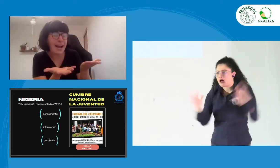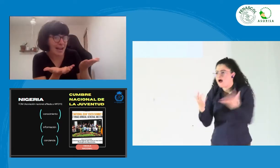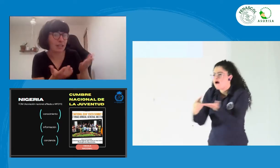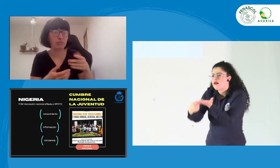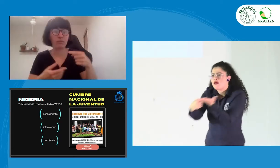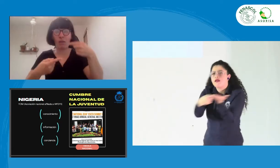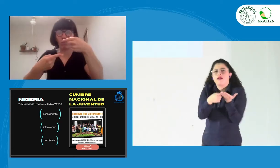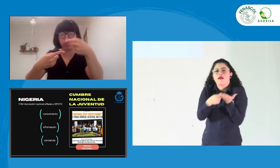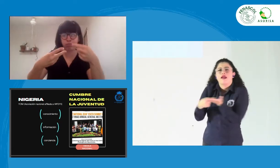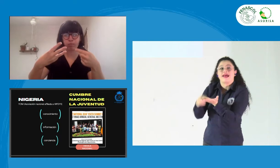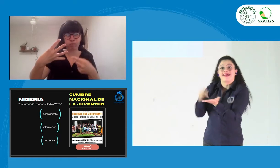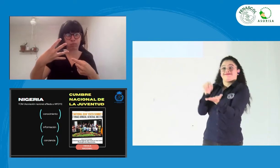presentando allí.